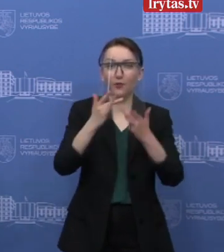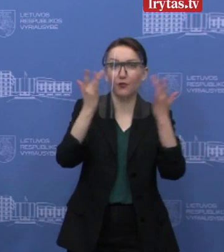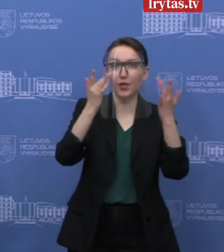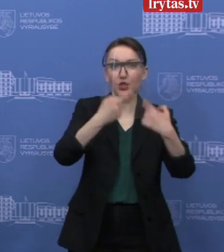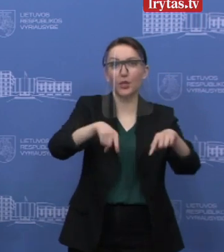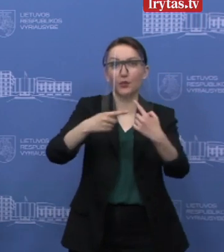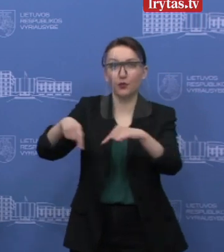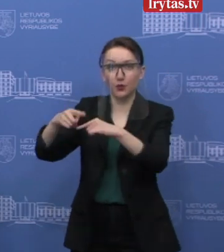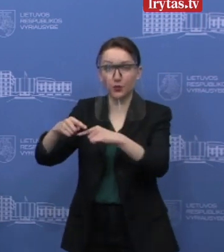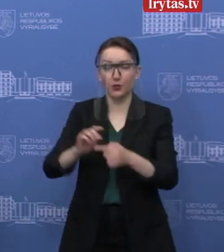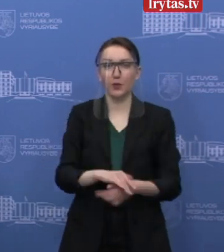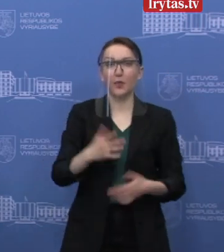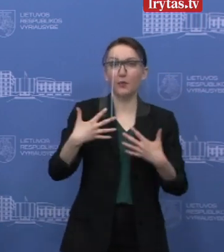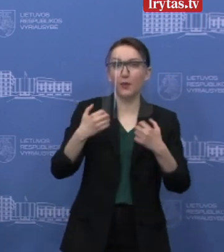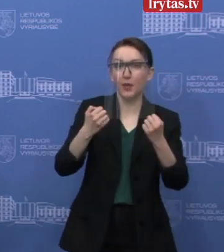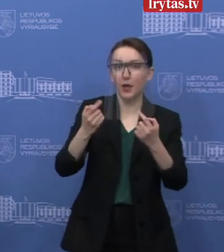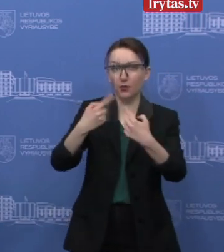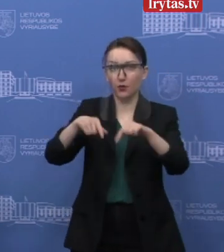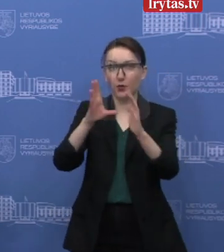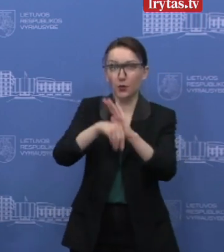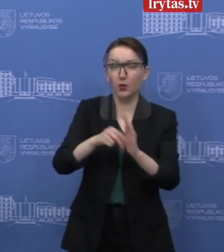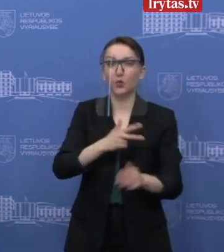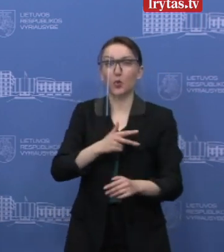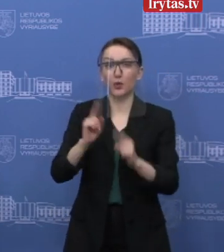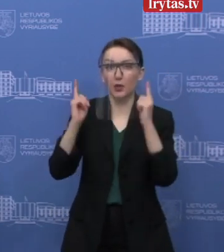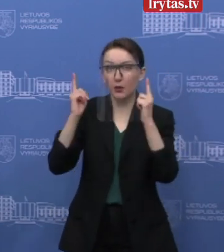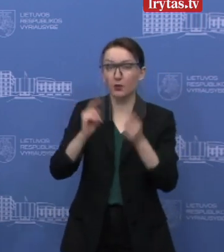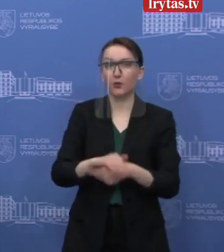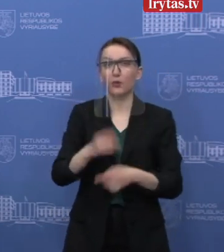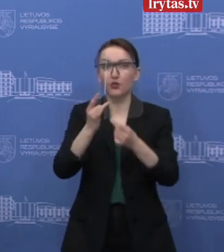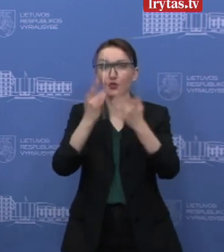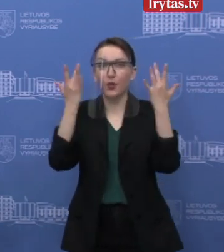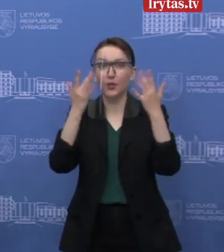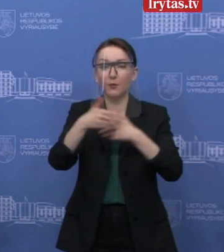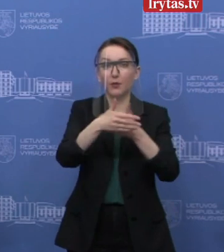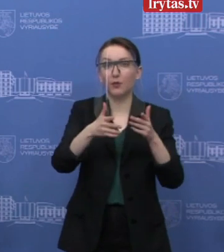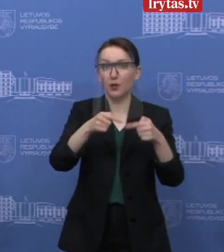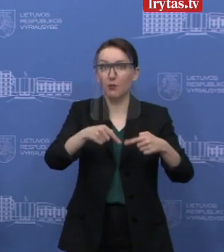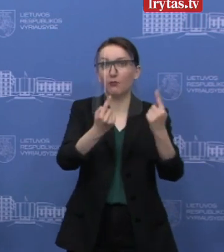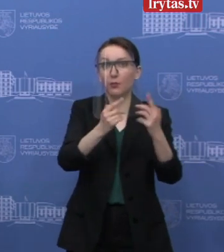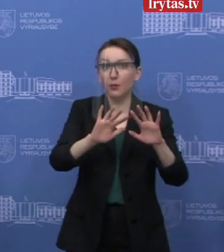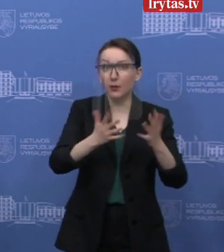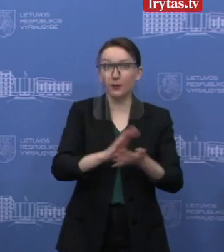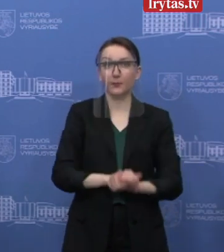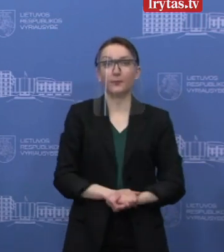viešą infrastruktūrą, sveikatos, socialinę apsaugą, švietimo sistemos gerinimą,